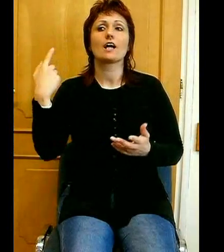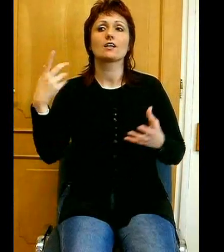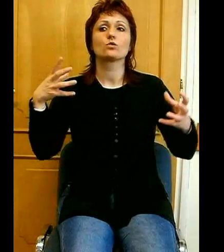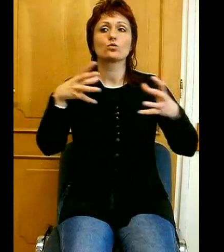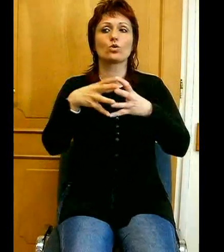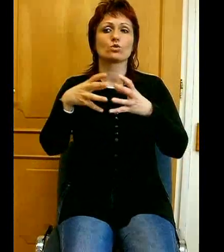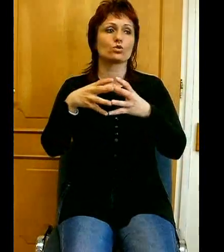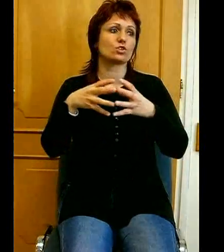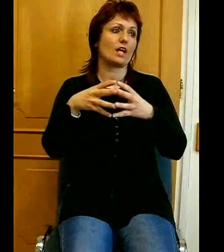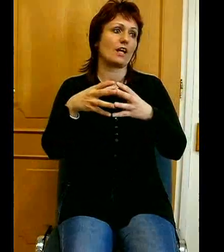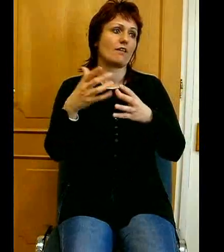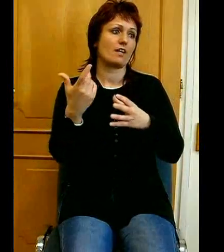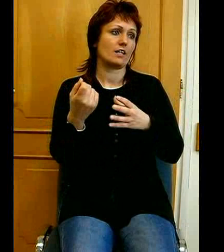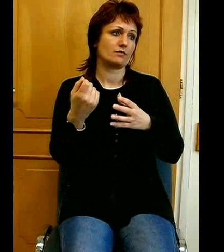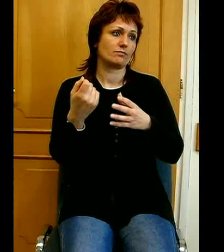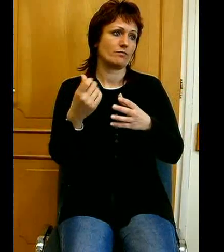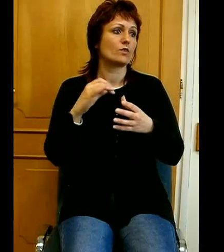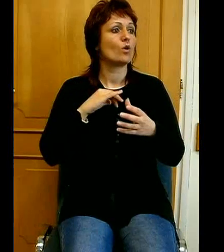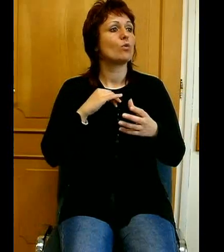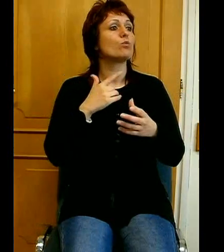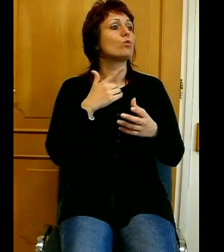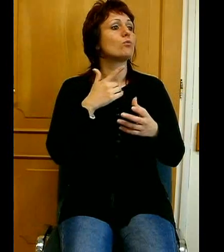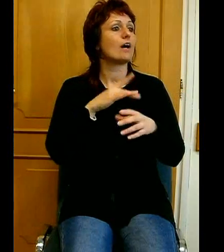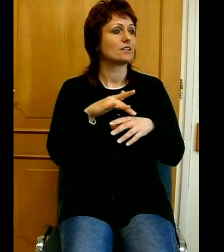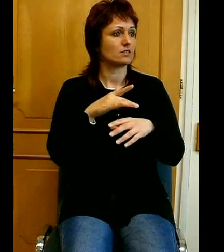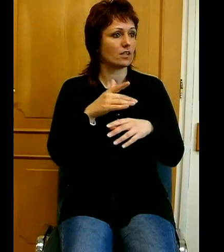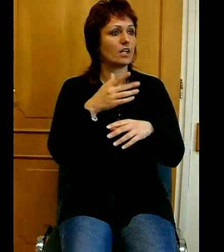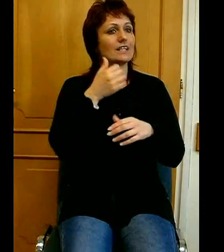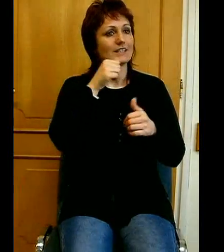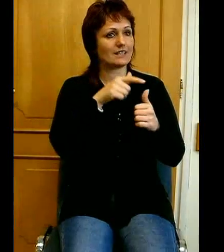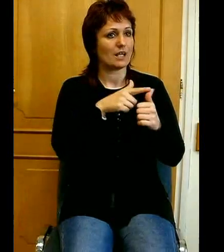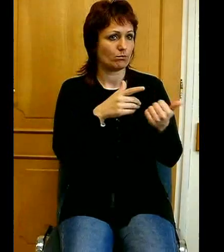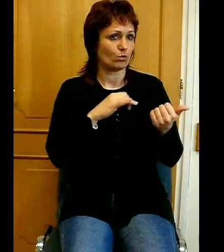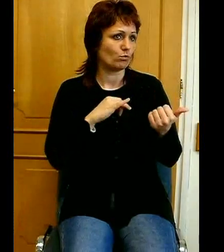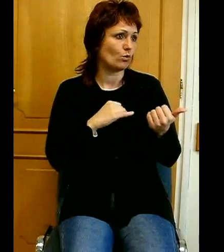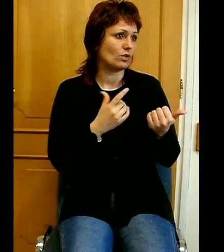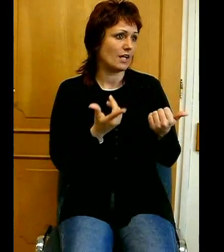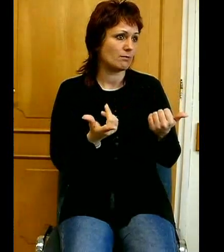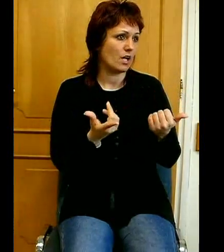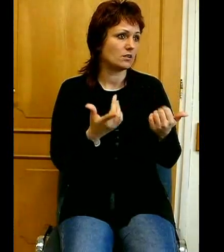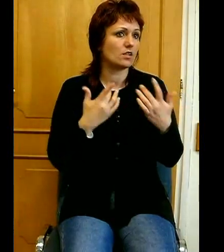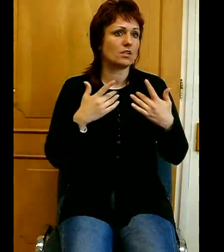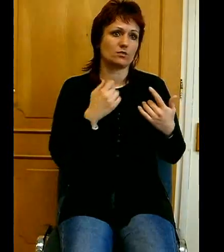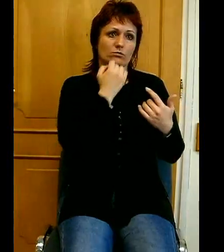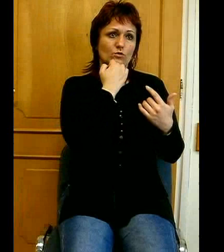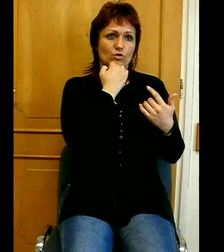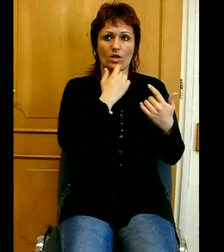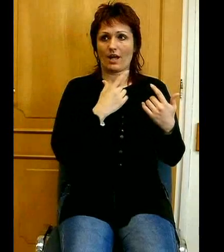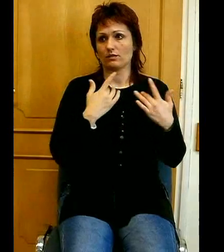Bűnvánat, ami népünk bűnei miatt, bűnvánat a saját közömbösségünk sokféle formája miatt, és